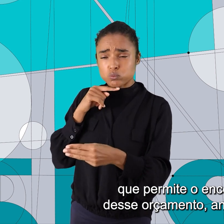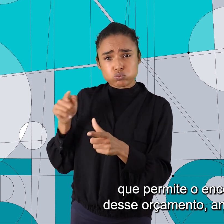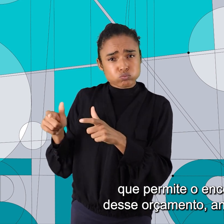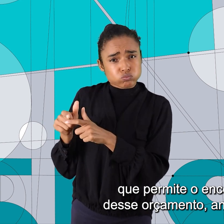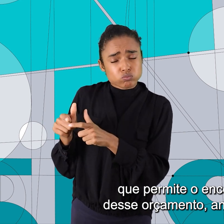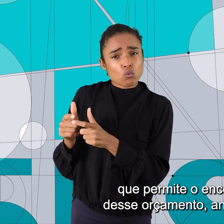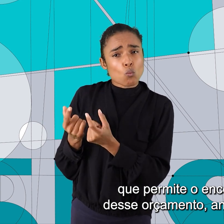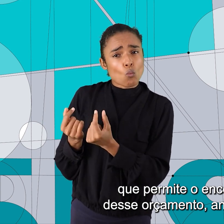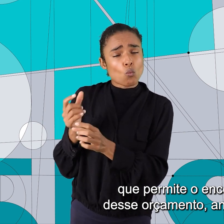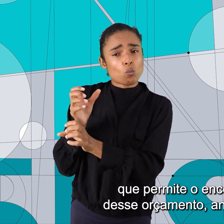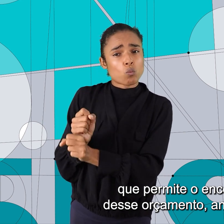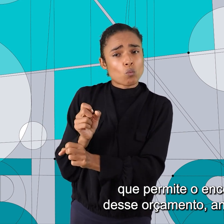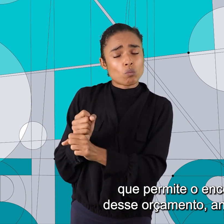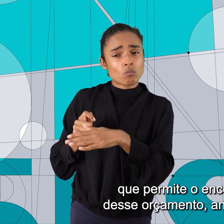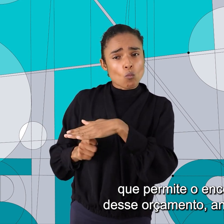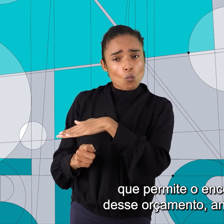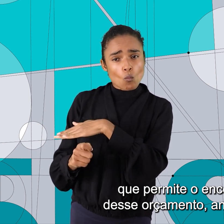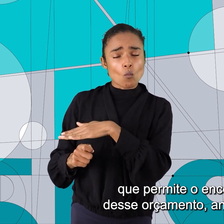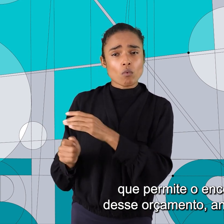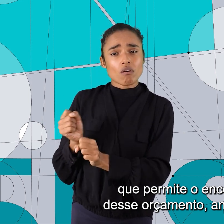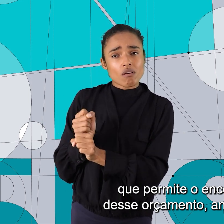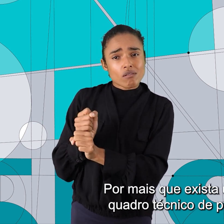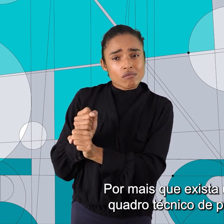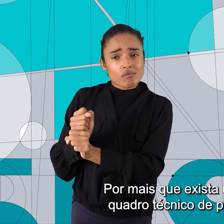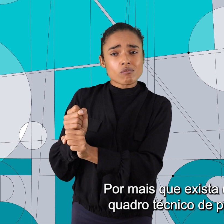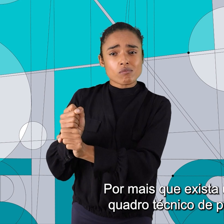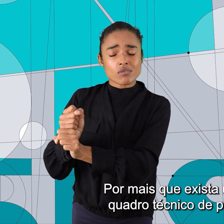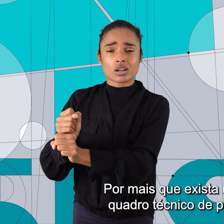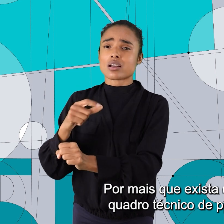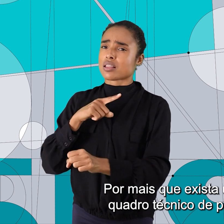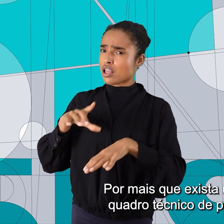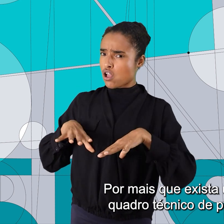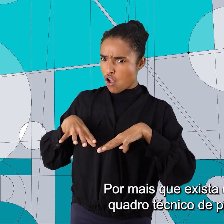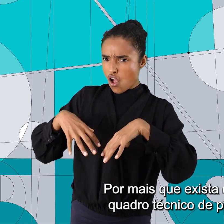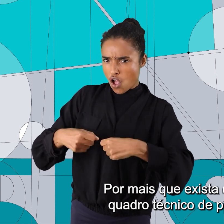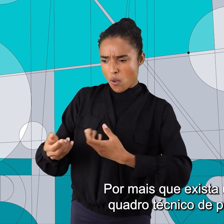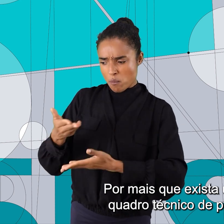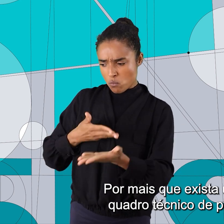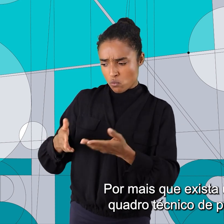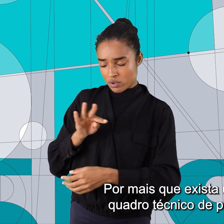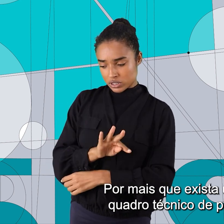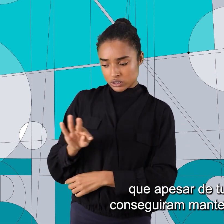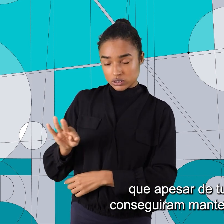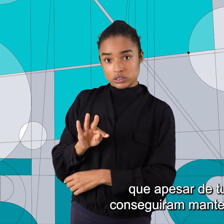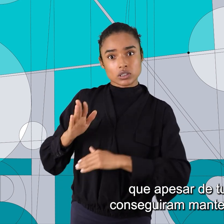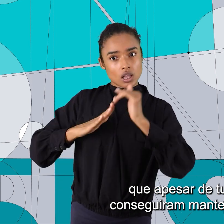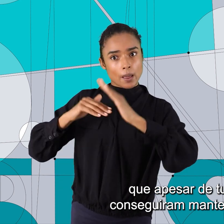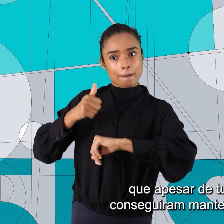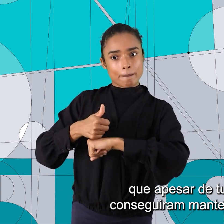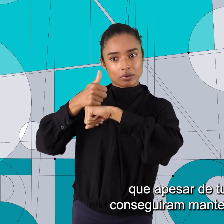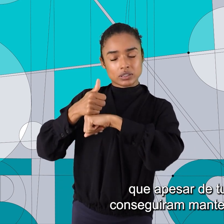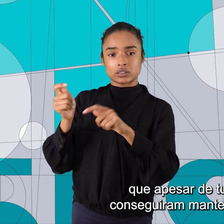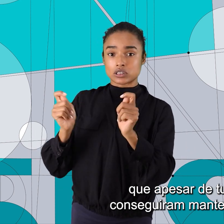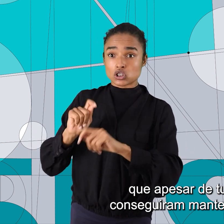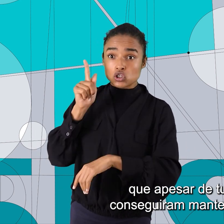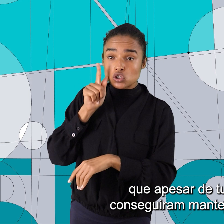o encolhimento desse orçamento ano após ano. Por mais que exista um corajoso quadro técnico de profissionais que, apesar de tudo